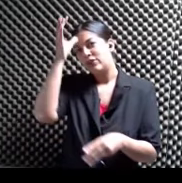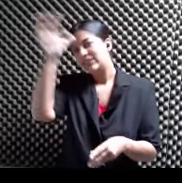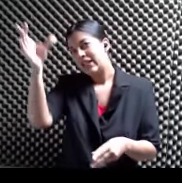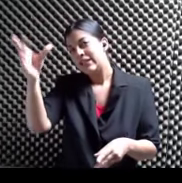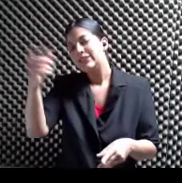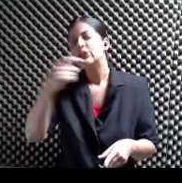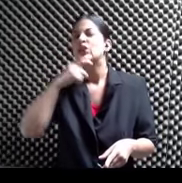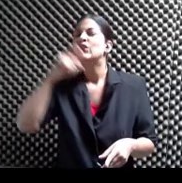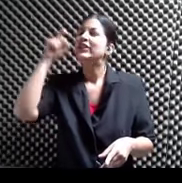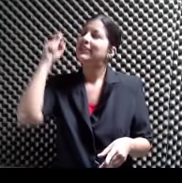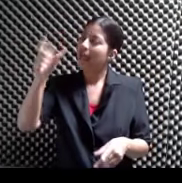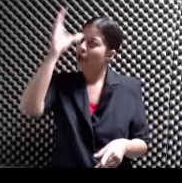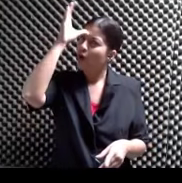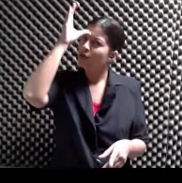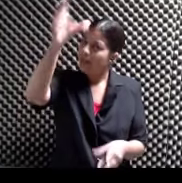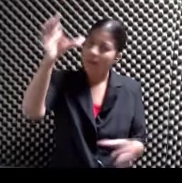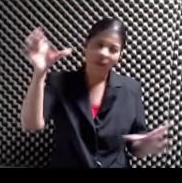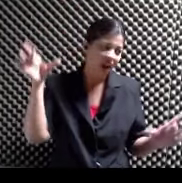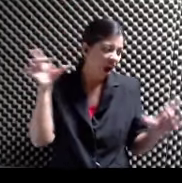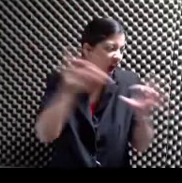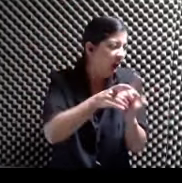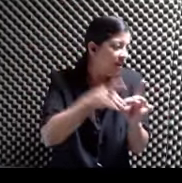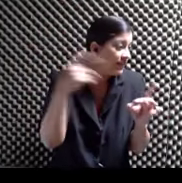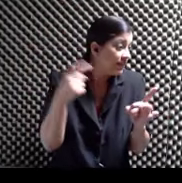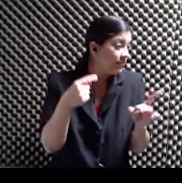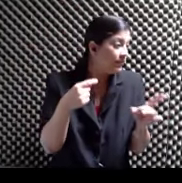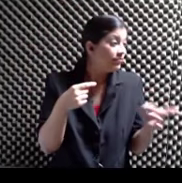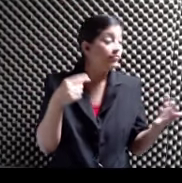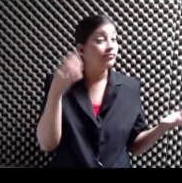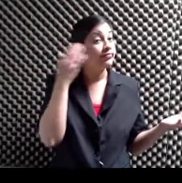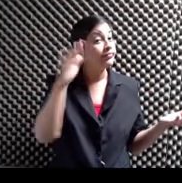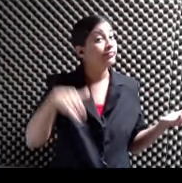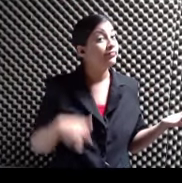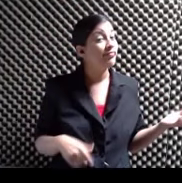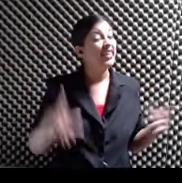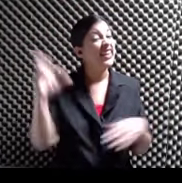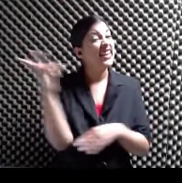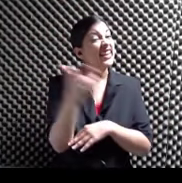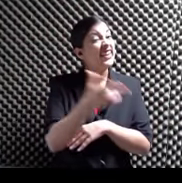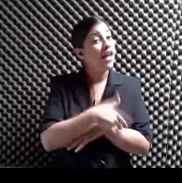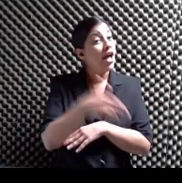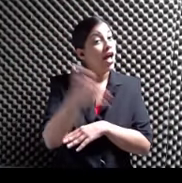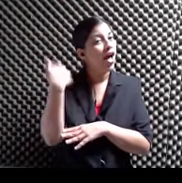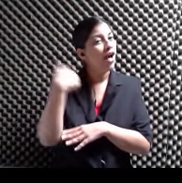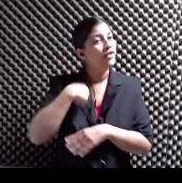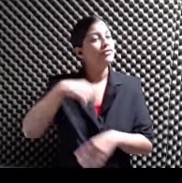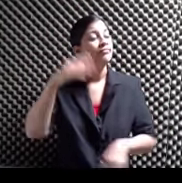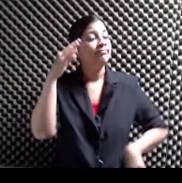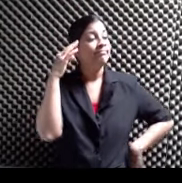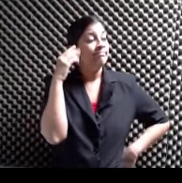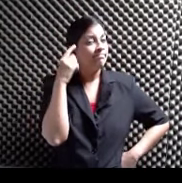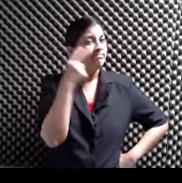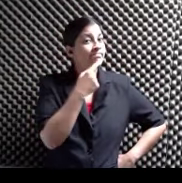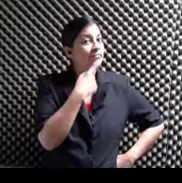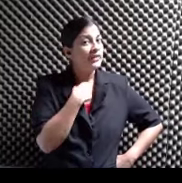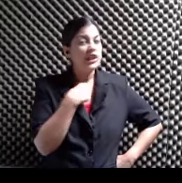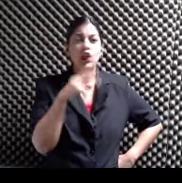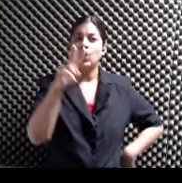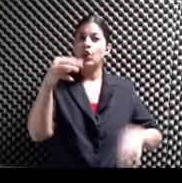Pero es que Cayó ahí Resulta que Hace como tres días atrás Me entero Que 2013 Es el año Del